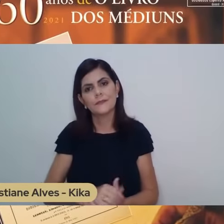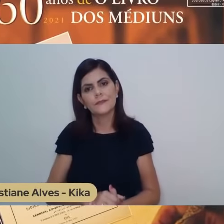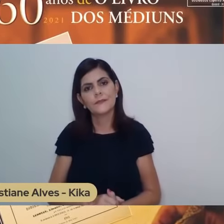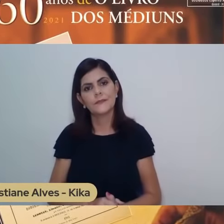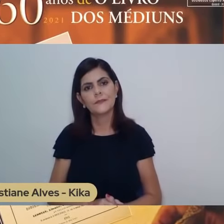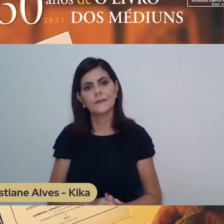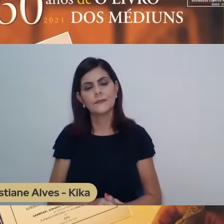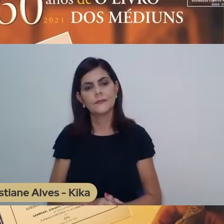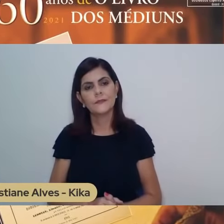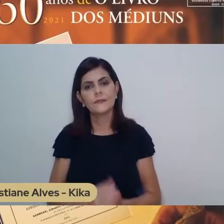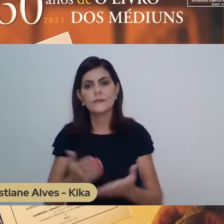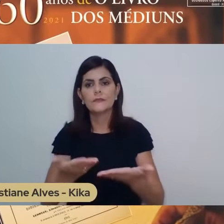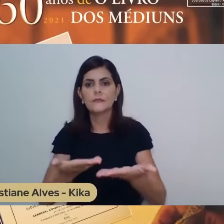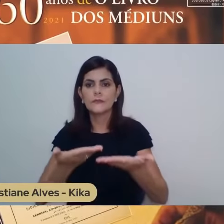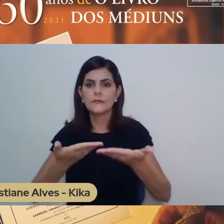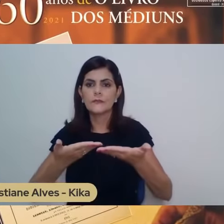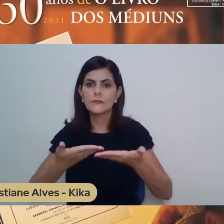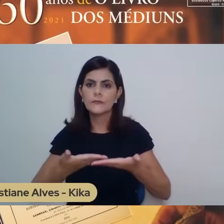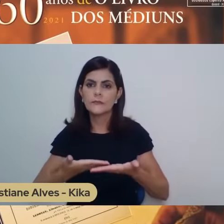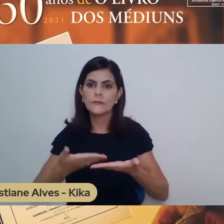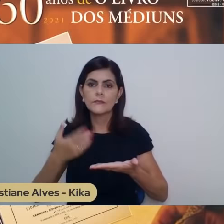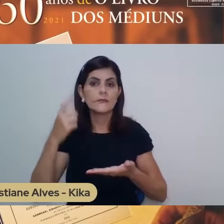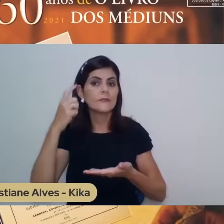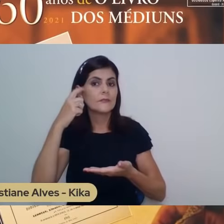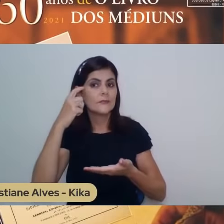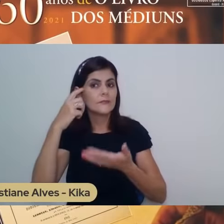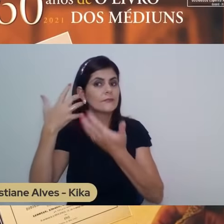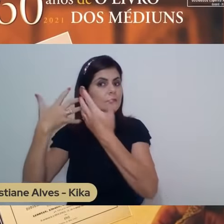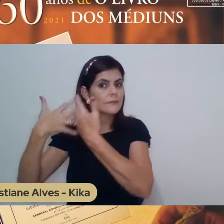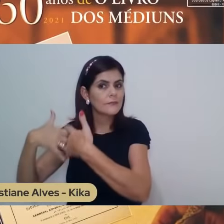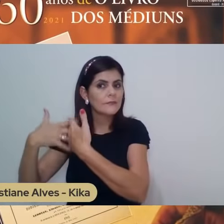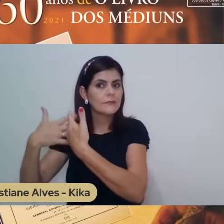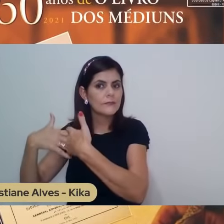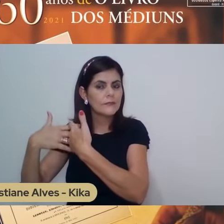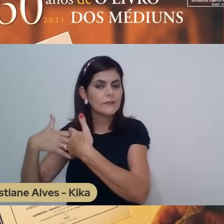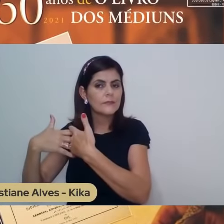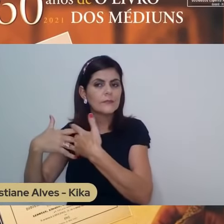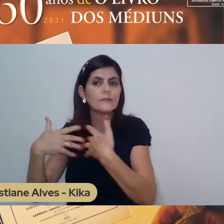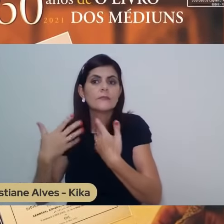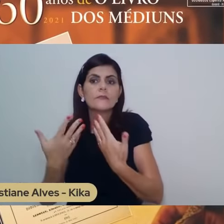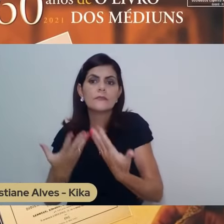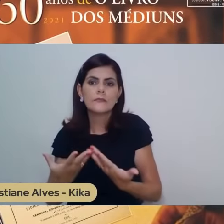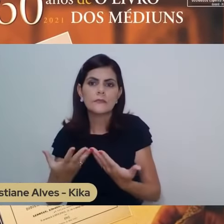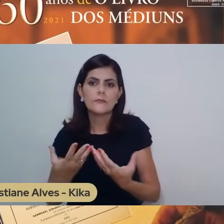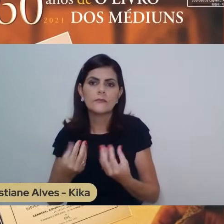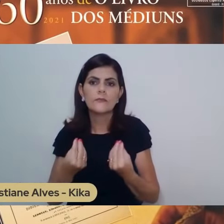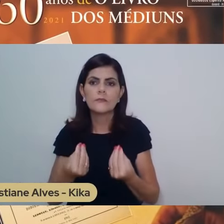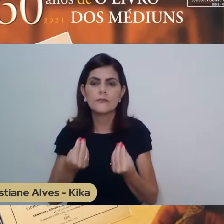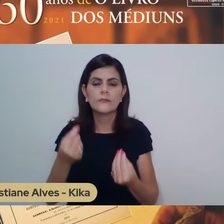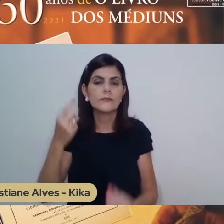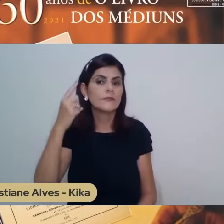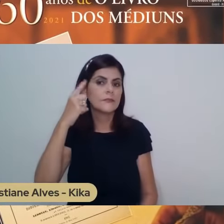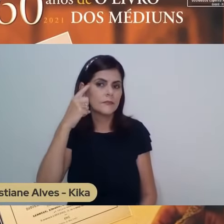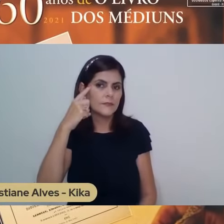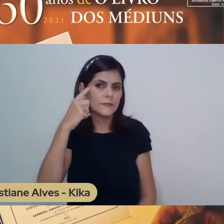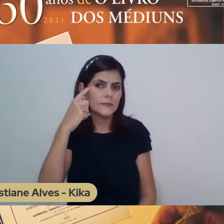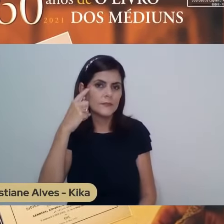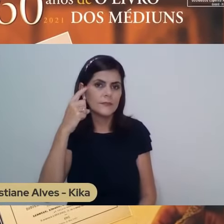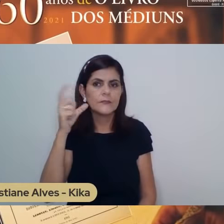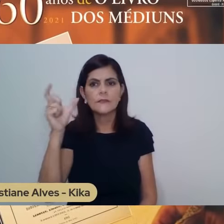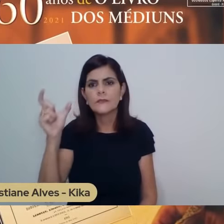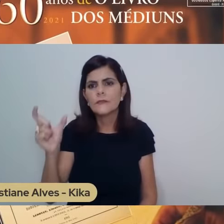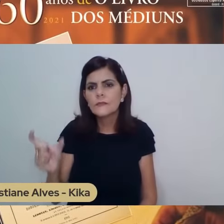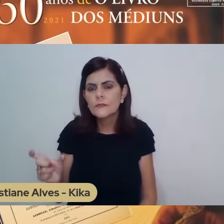Convidando-nos a refletir que, na medida em que vamos tomando consciência de nós mesmos e da lei